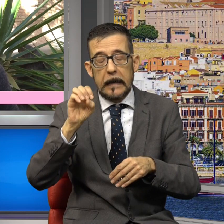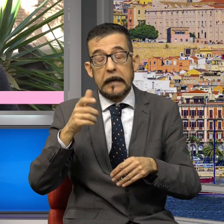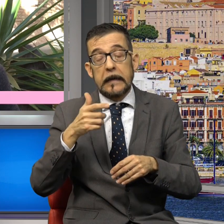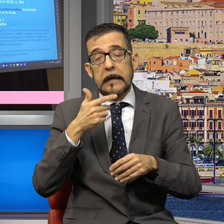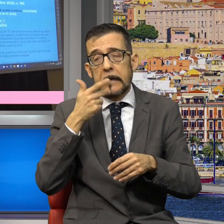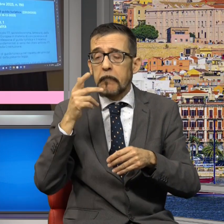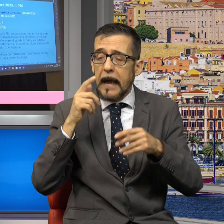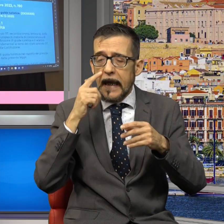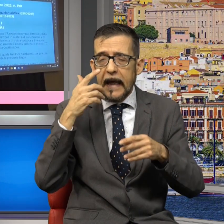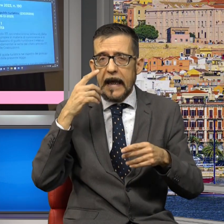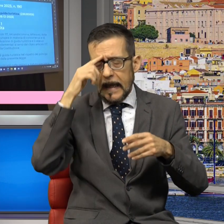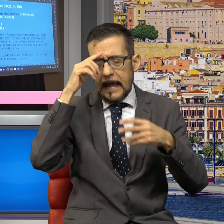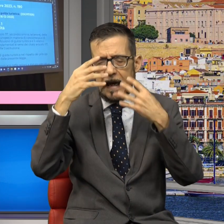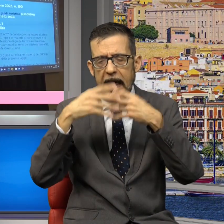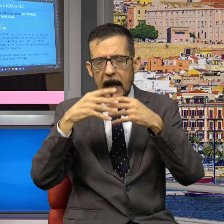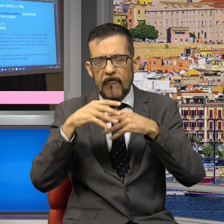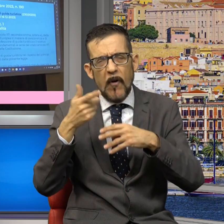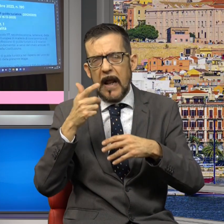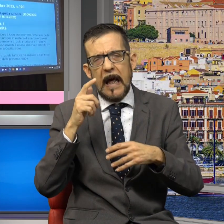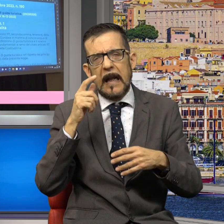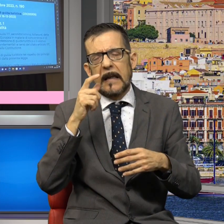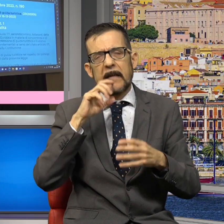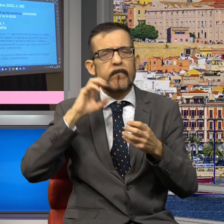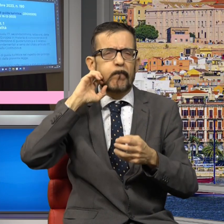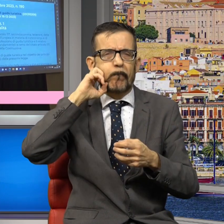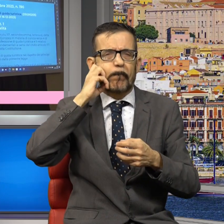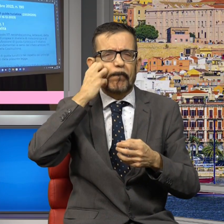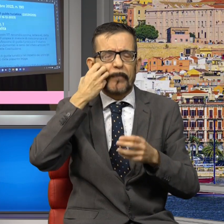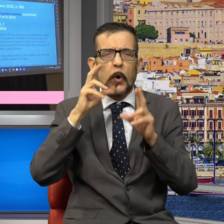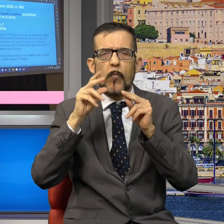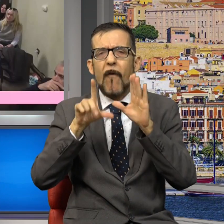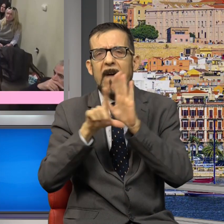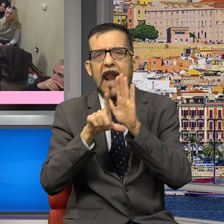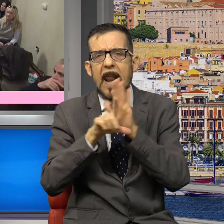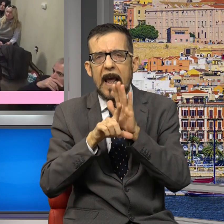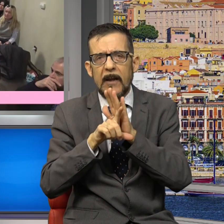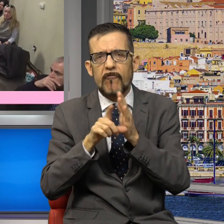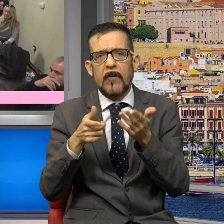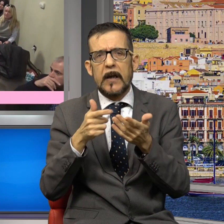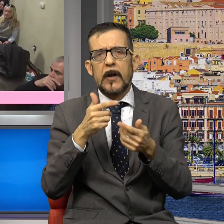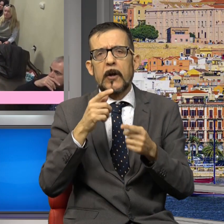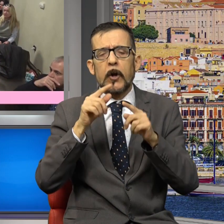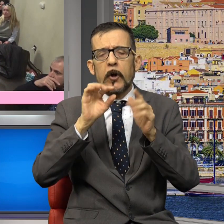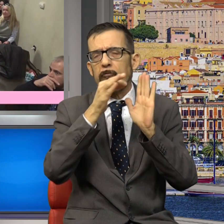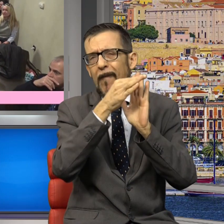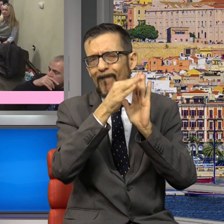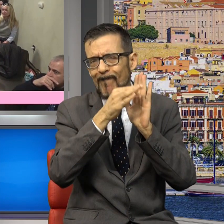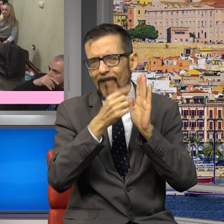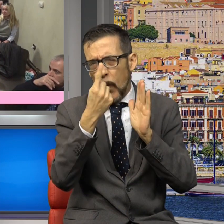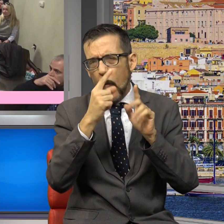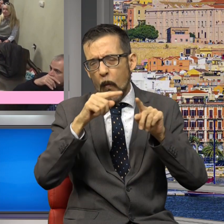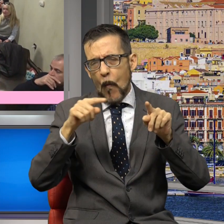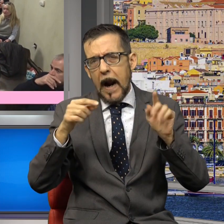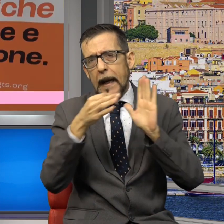nella nuova legge, sulle guide turistiche e sul decreto attuattivo. Ci sono diversi punti che vanno risolti, uno di